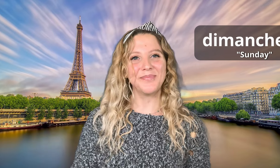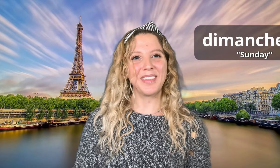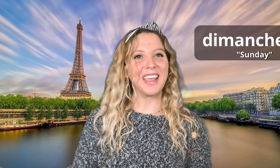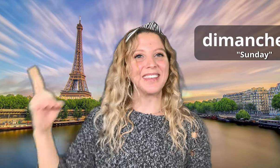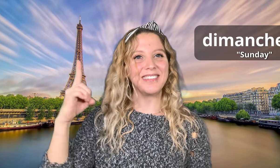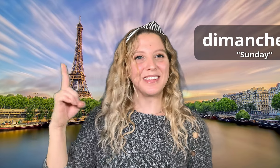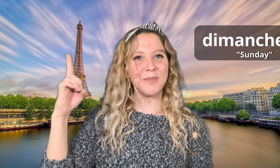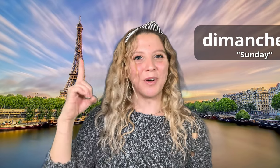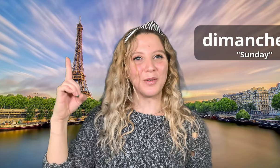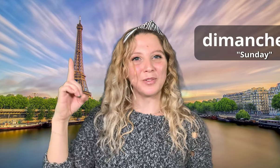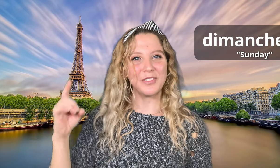Dimanche